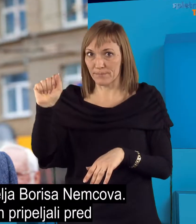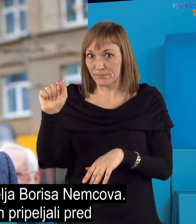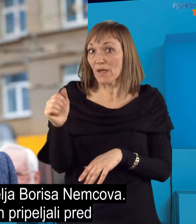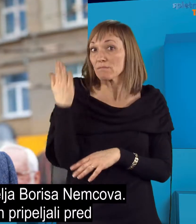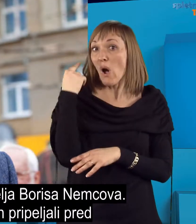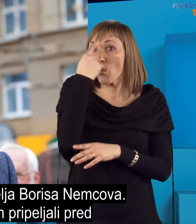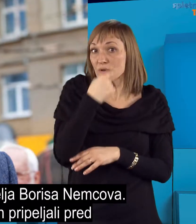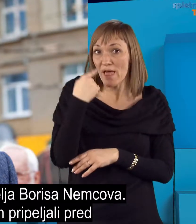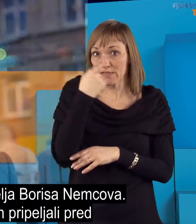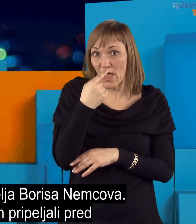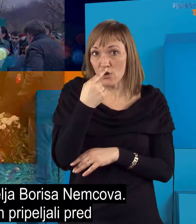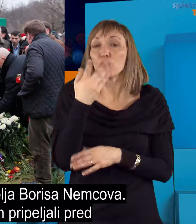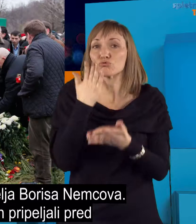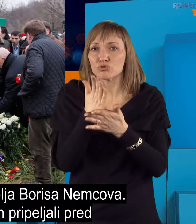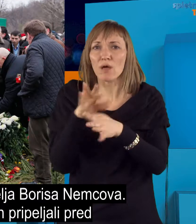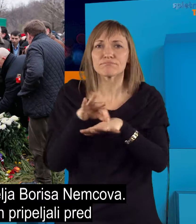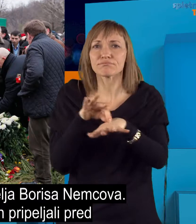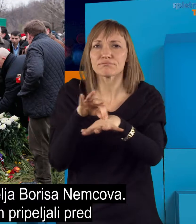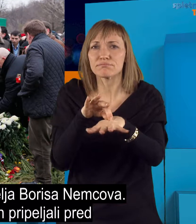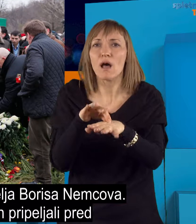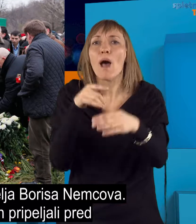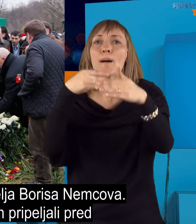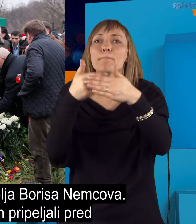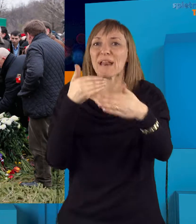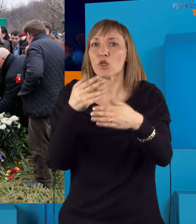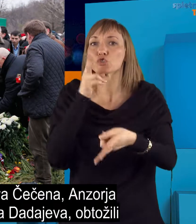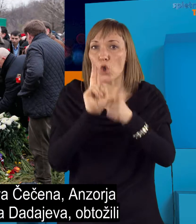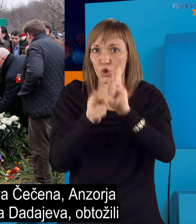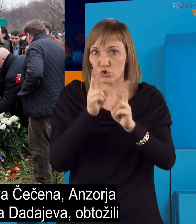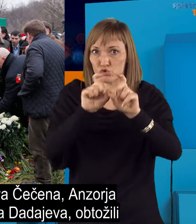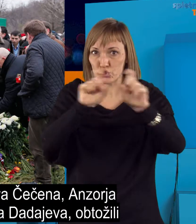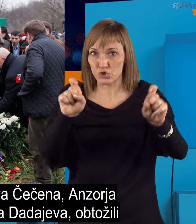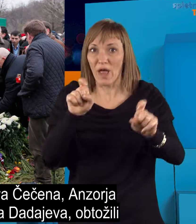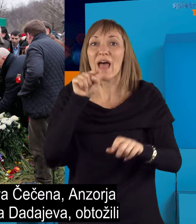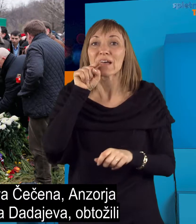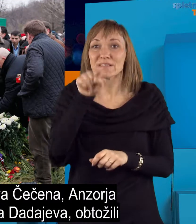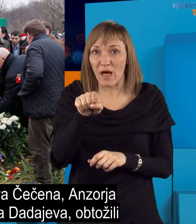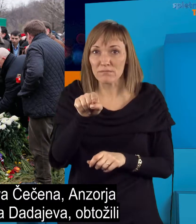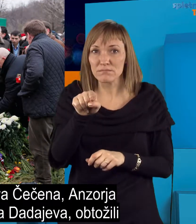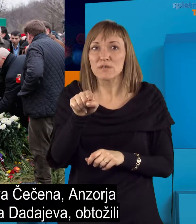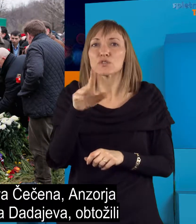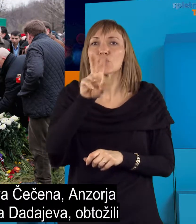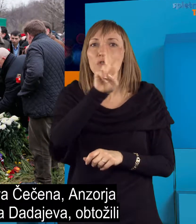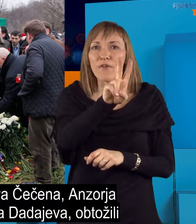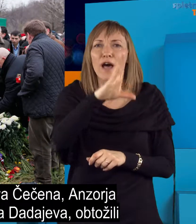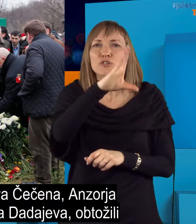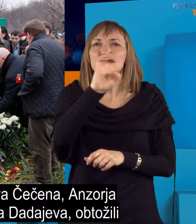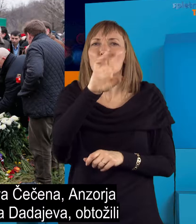V nedeljo so jih pripeljali pred sodišče, kjer so dva Čečena, Anzorja Gobaševa in